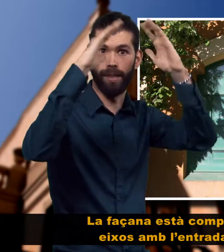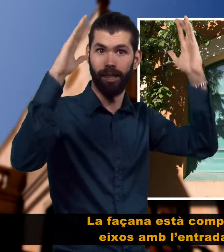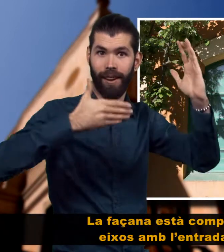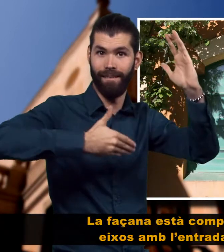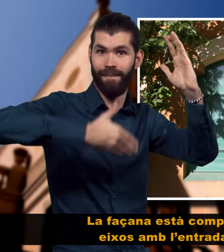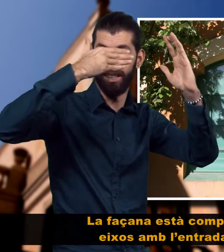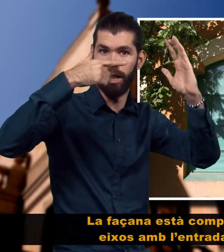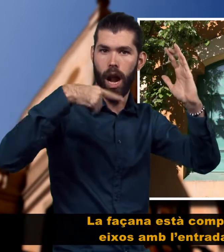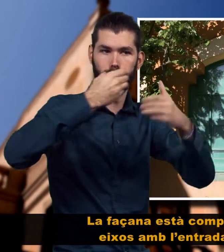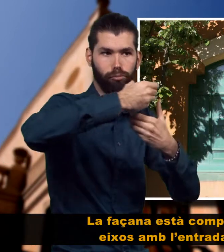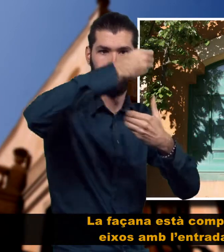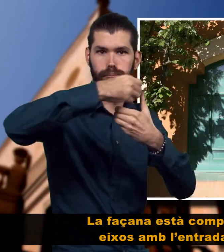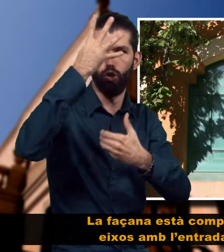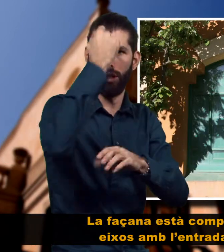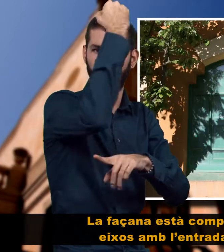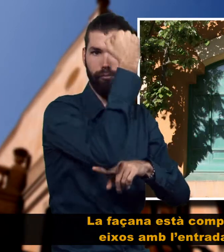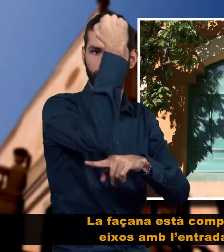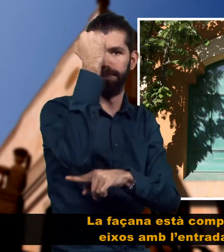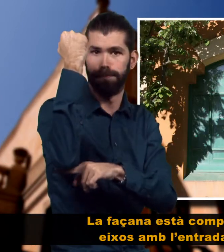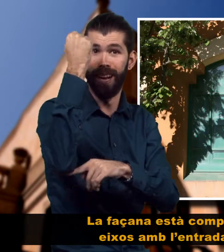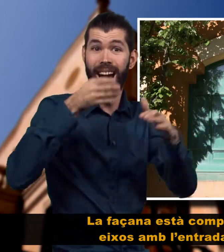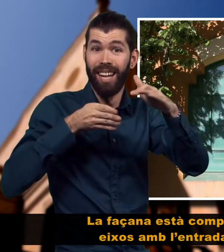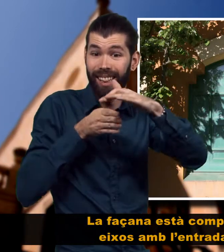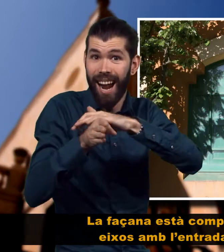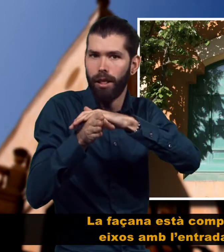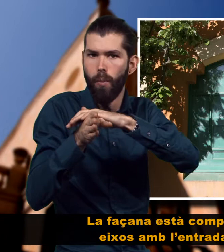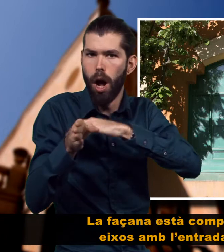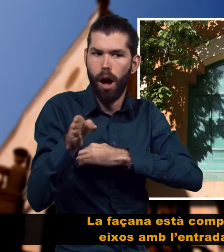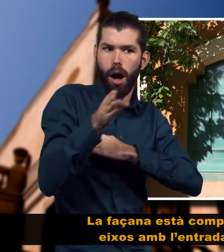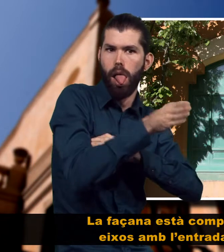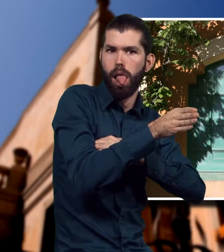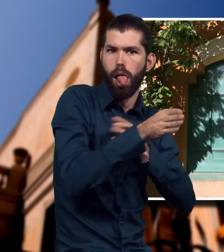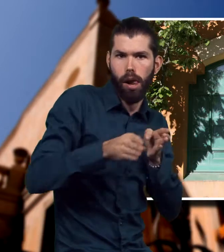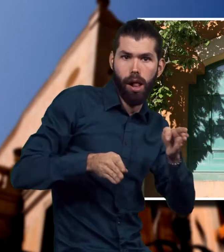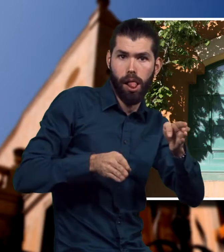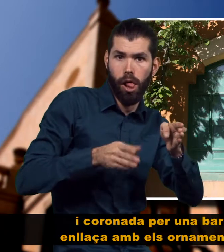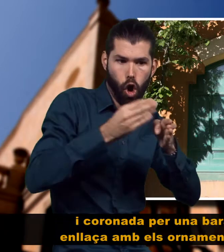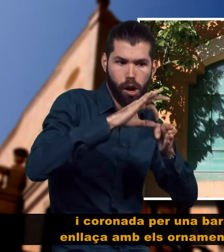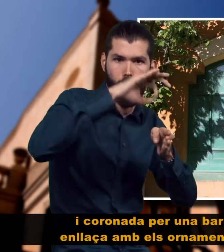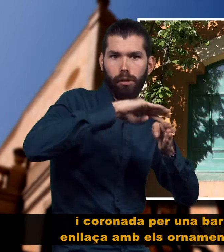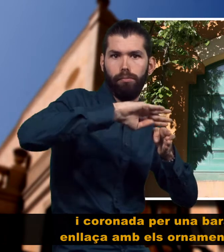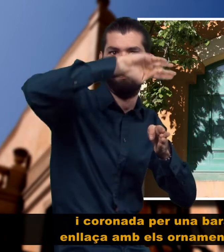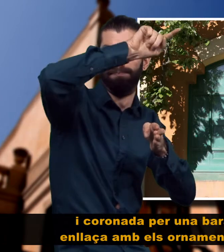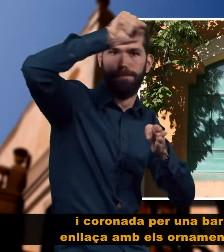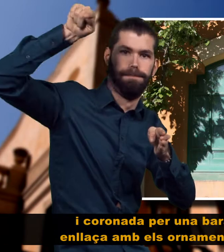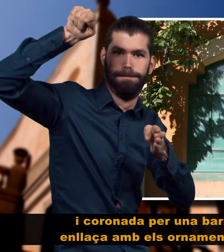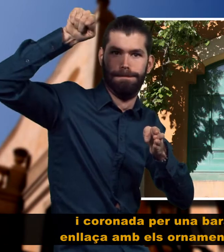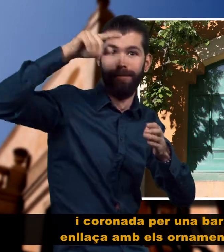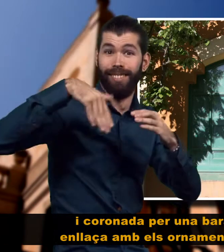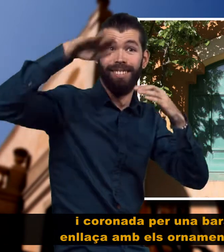La façana està composta de quatre eixos amb l'entrada desplaçada i coronada per una barana a croteri que enllaça amb els ornaments de